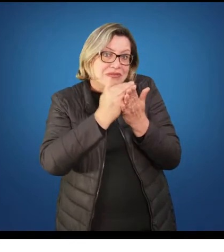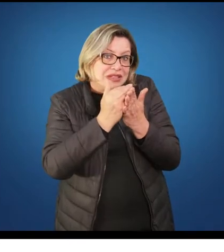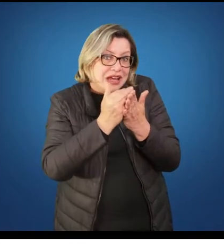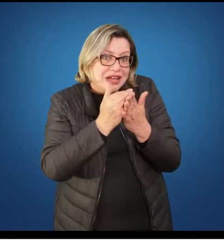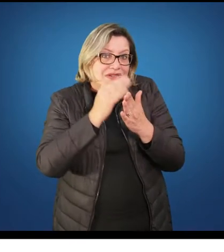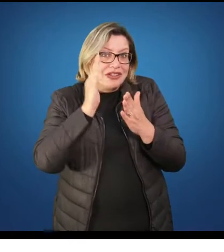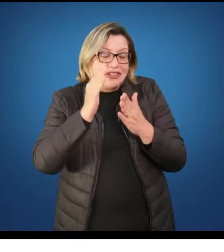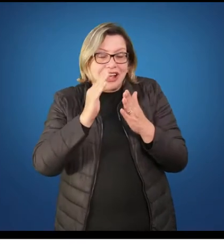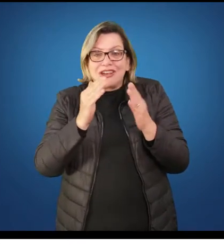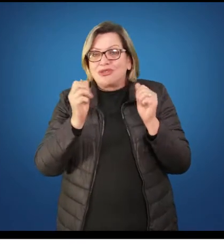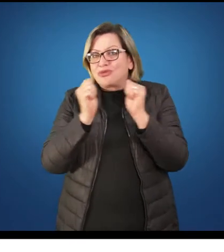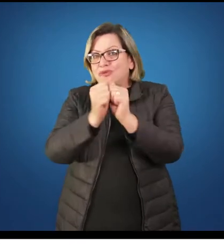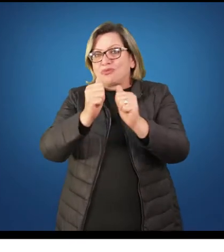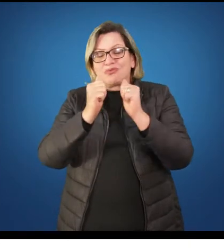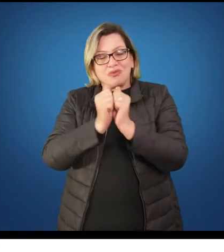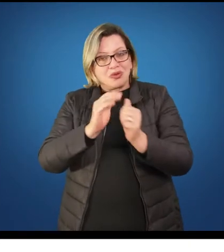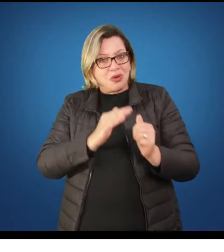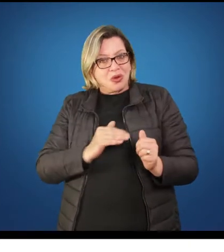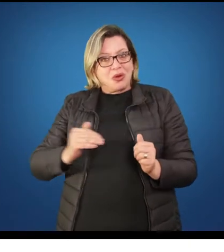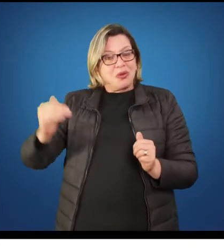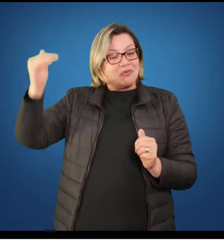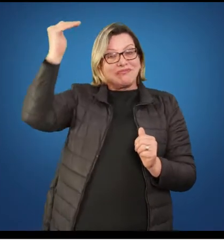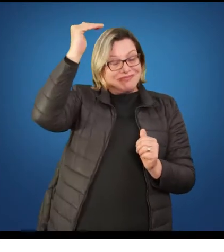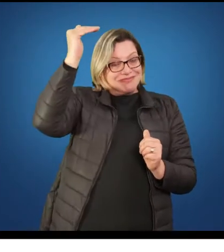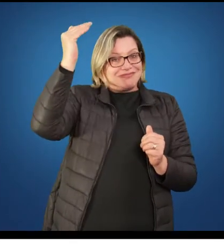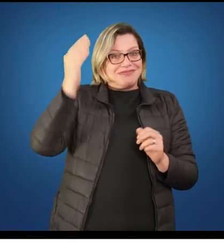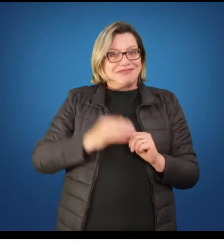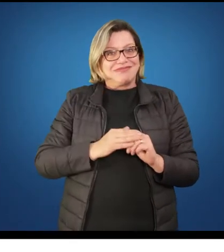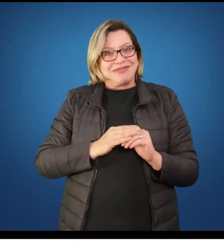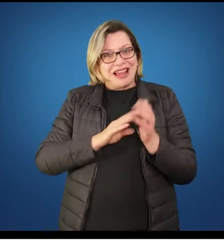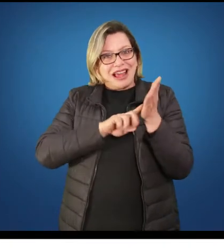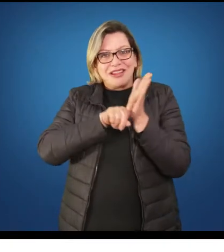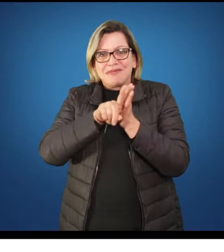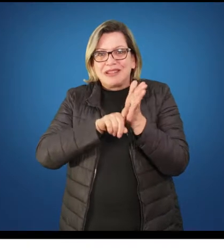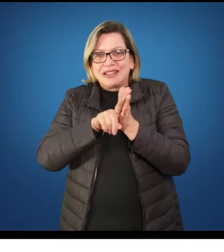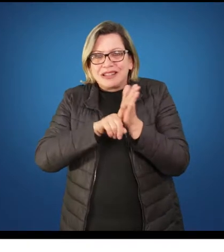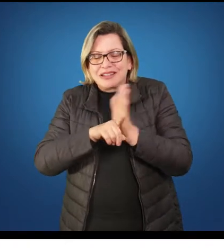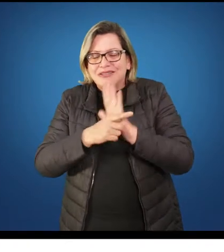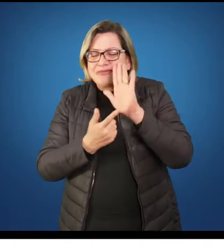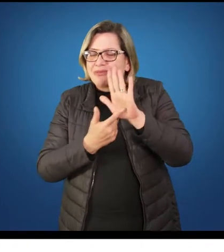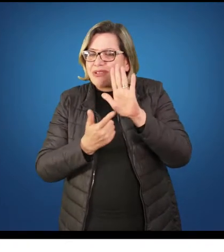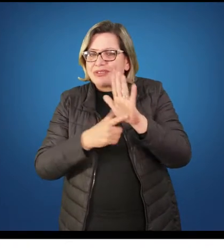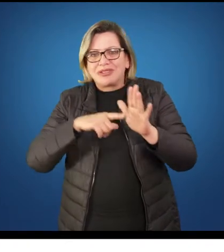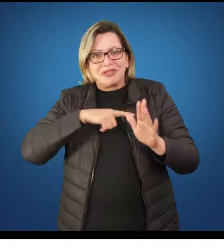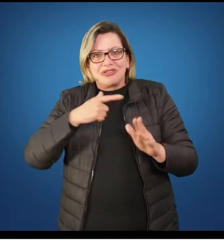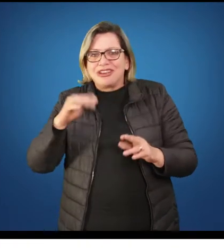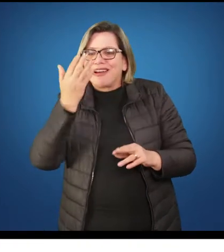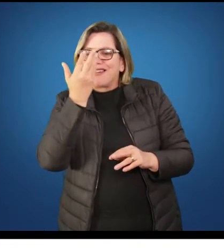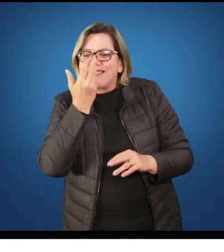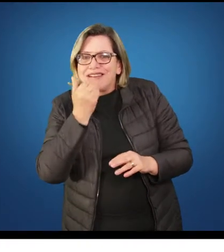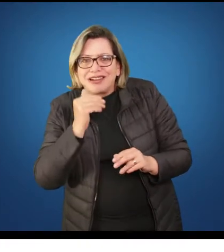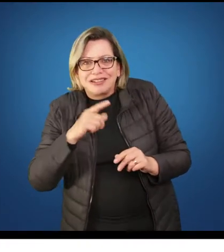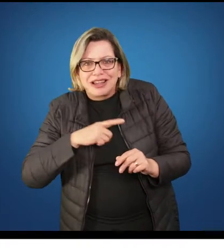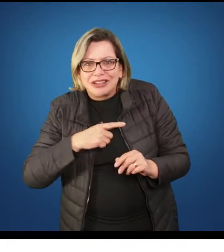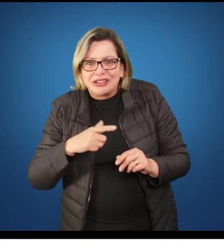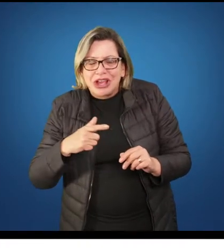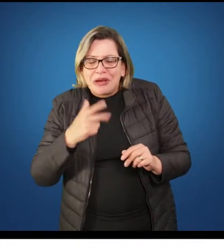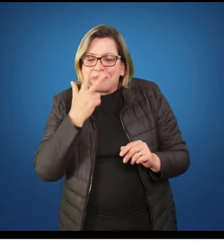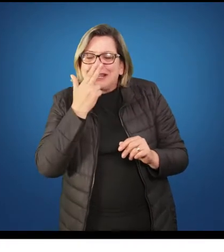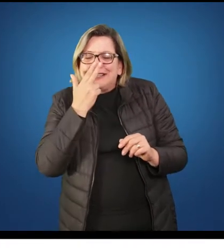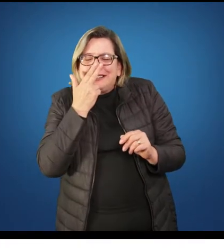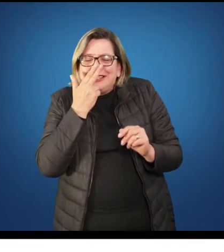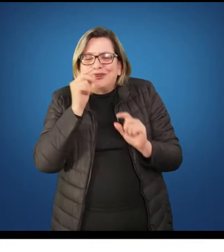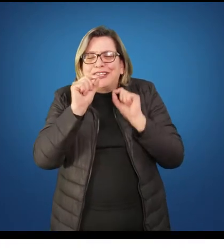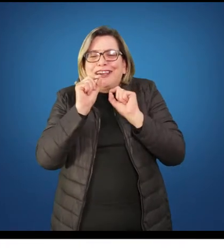e já enxergamos como um período em que são crianças, porém, com infâncias distintas. Infâncias